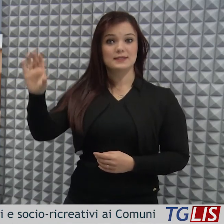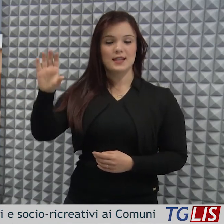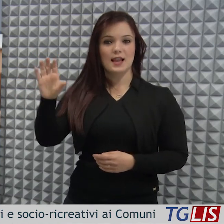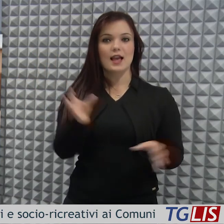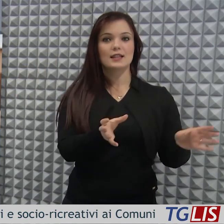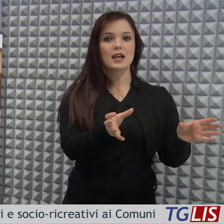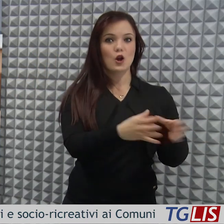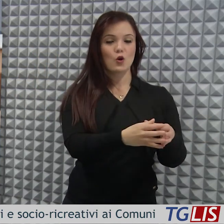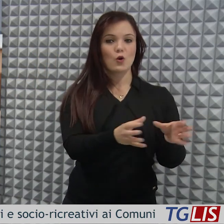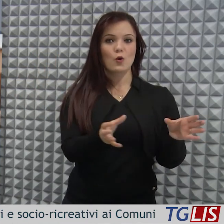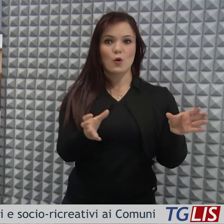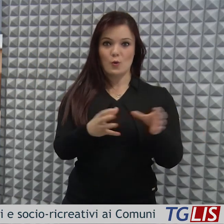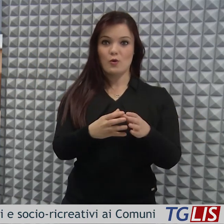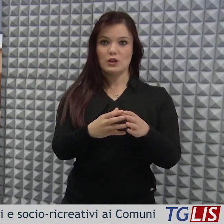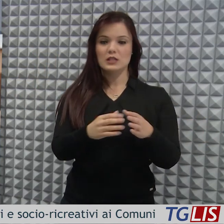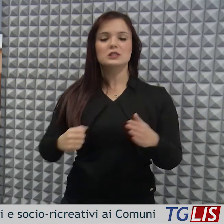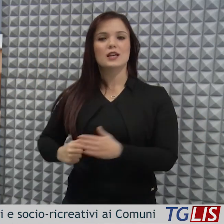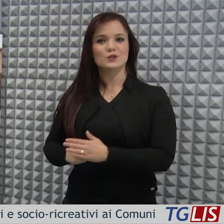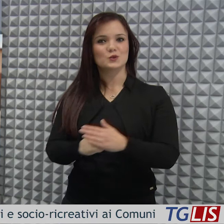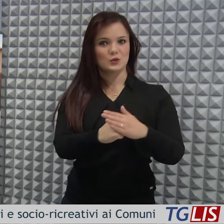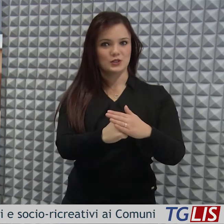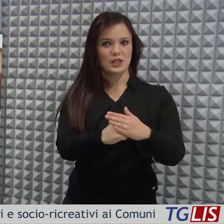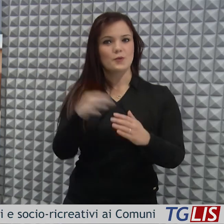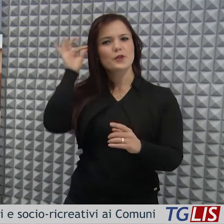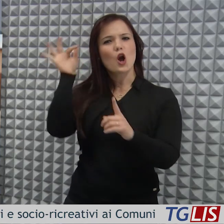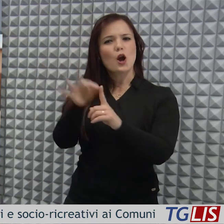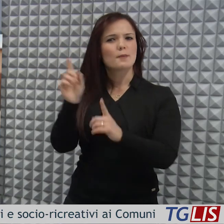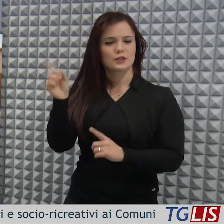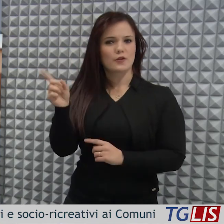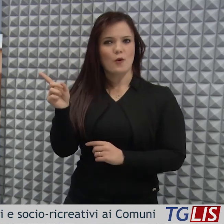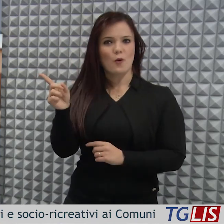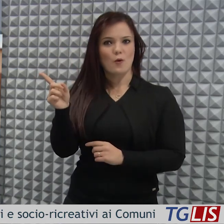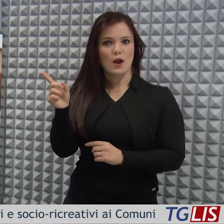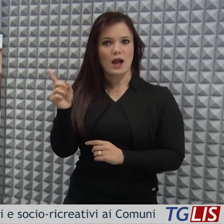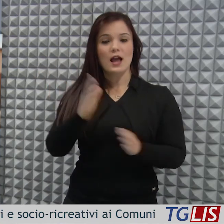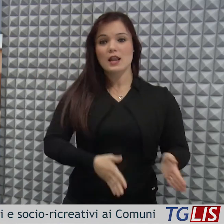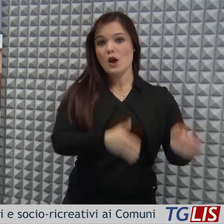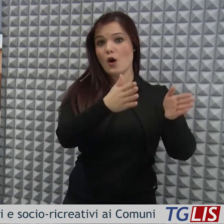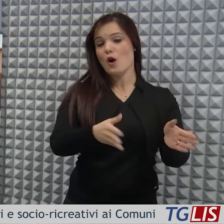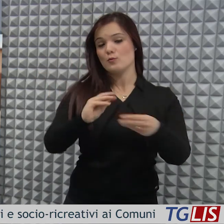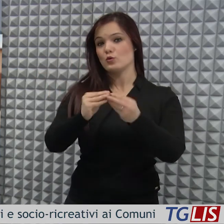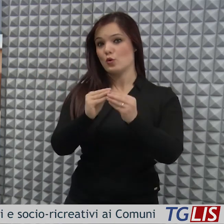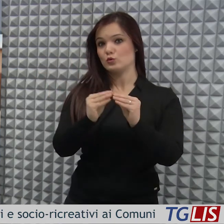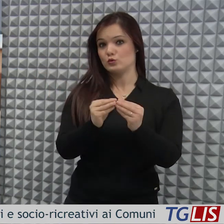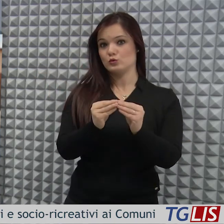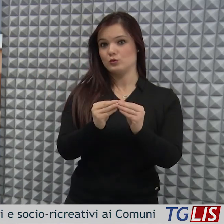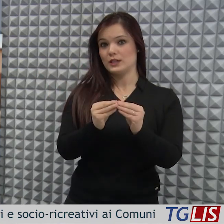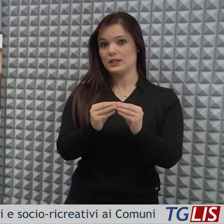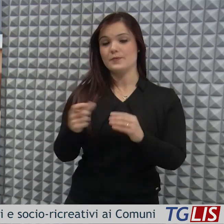del PSR Basilicata alle comunità al fine di realizzare opere che mettano